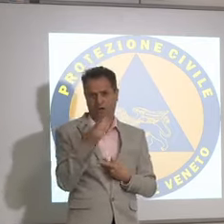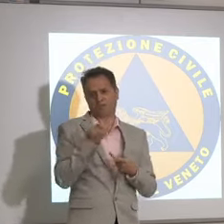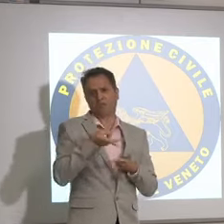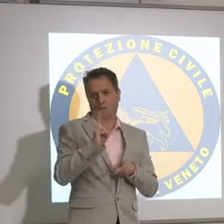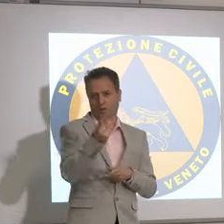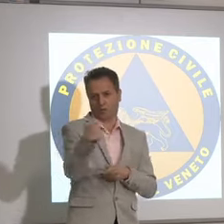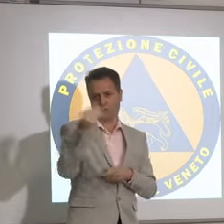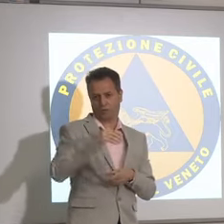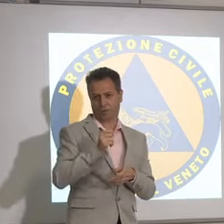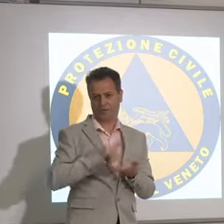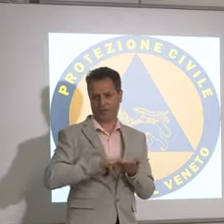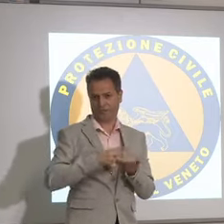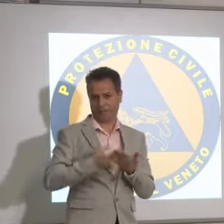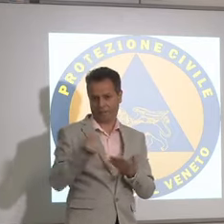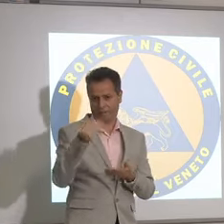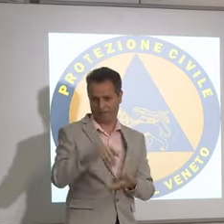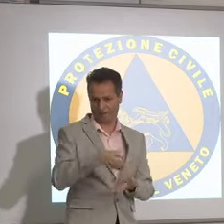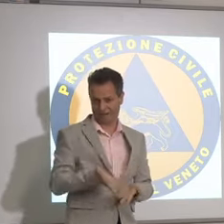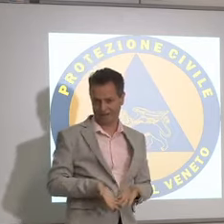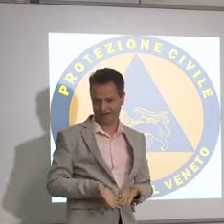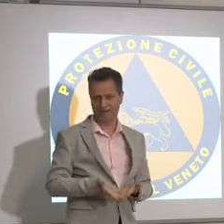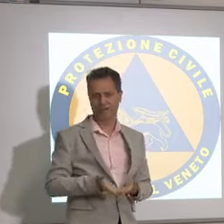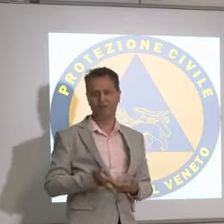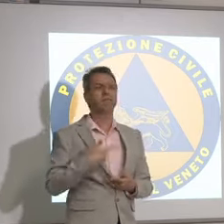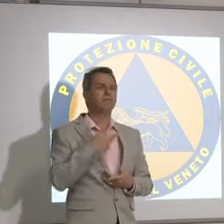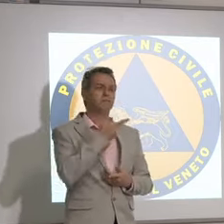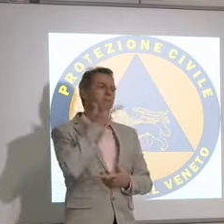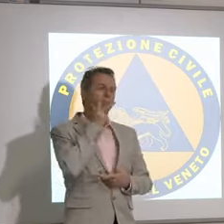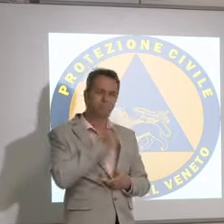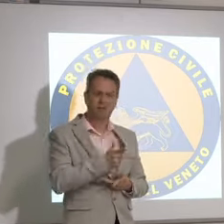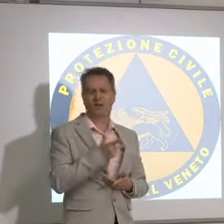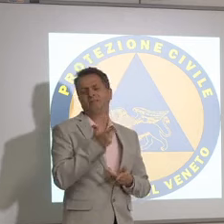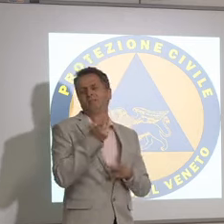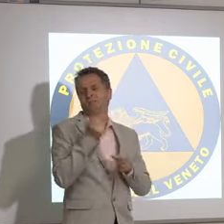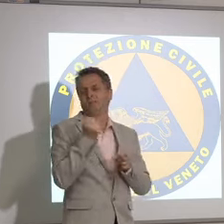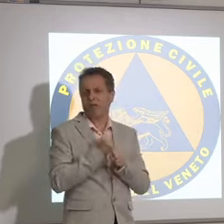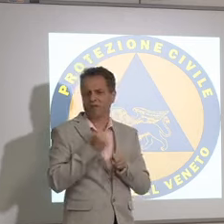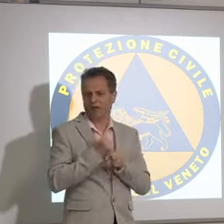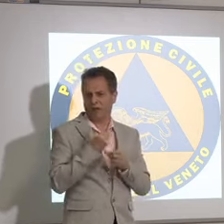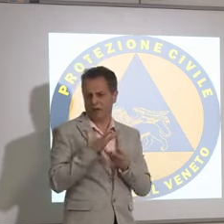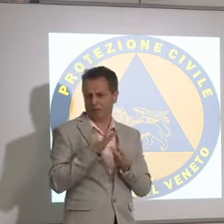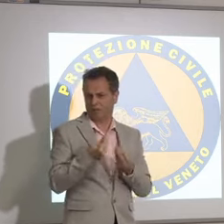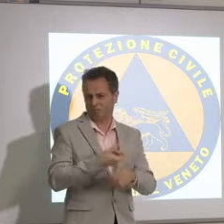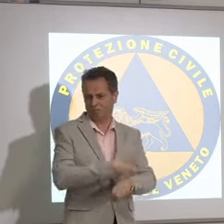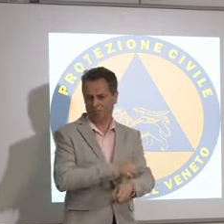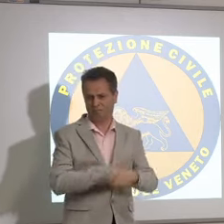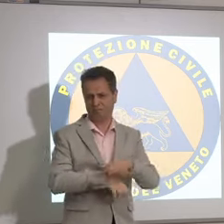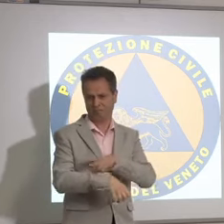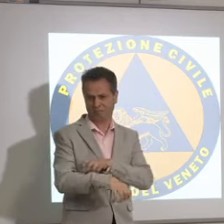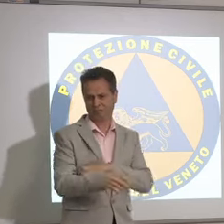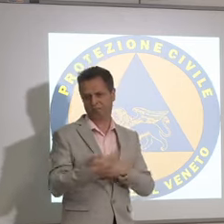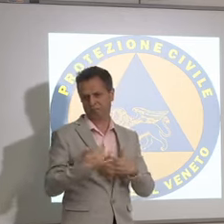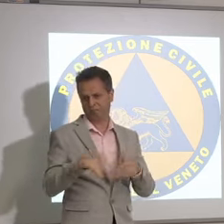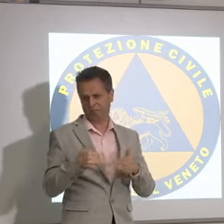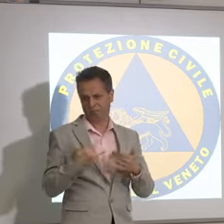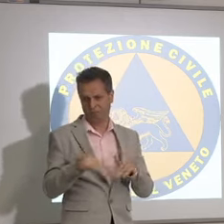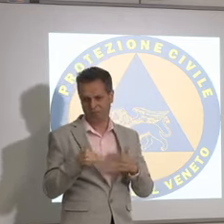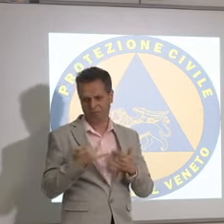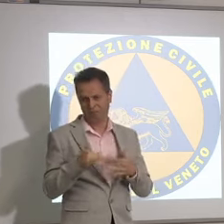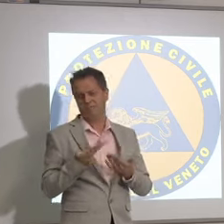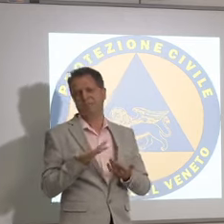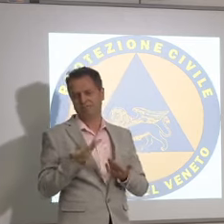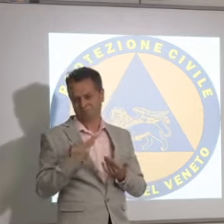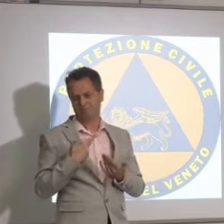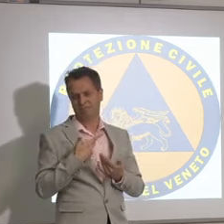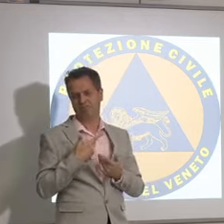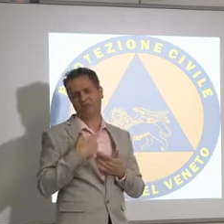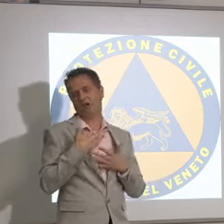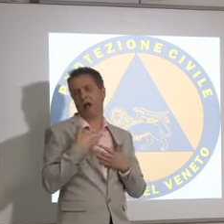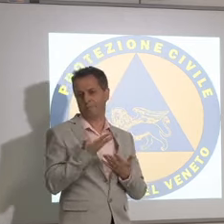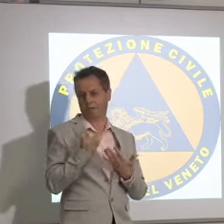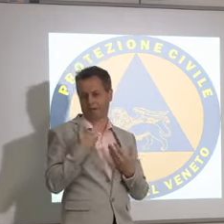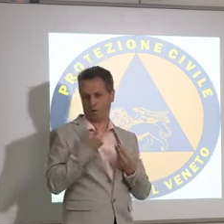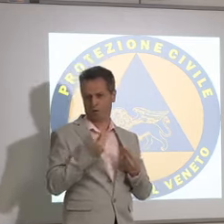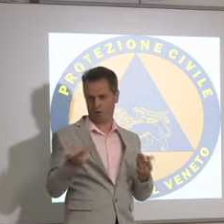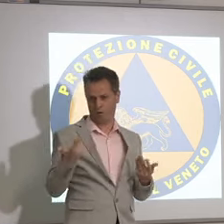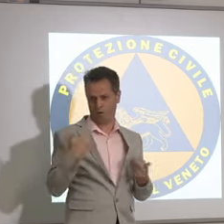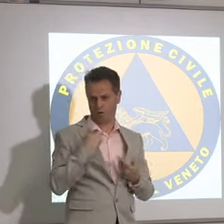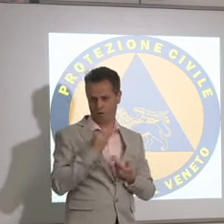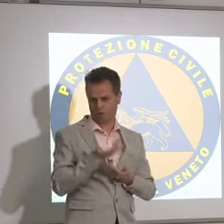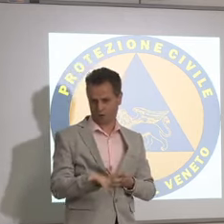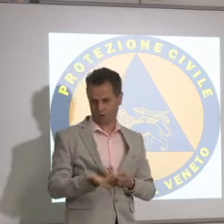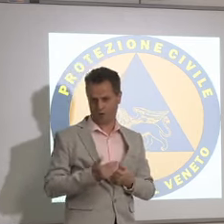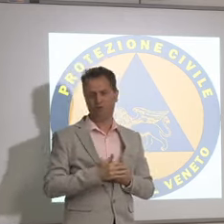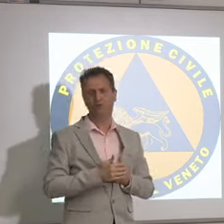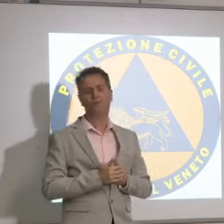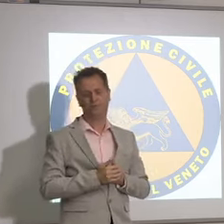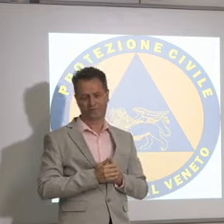e devo ringraziare perché appunto avete messo a disposizione l'interprete dei lingua dei segni lei ha lavorato tantissimo si è rubato